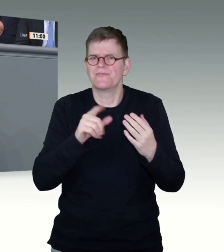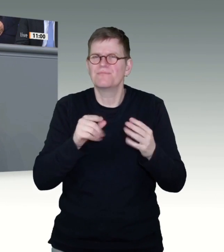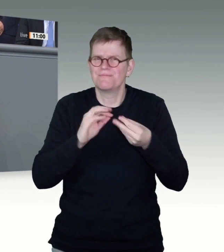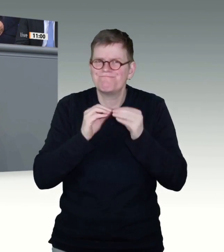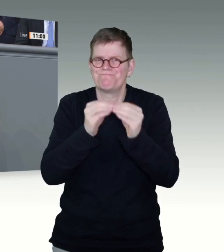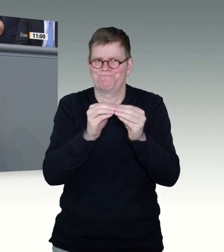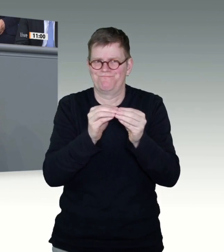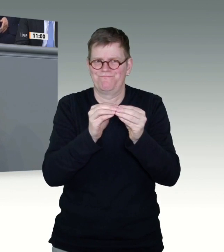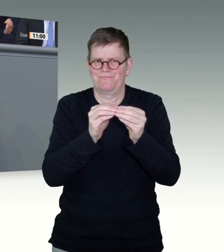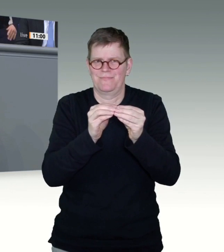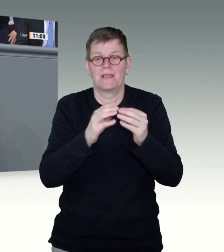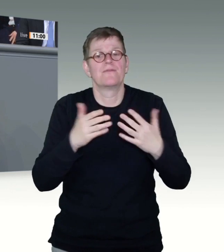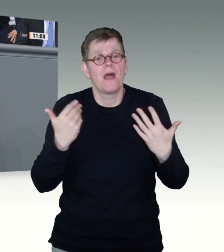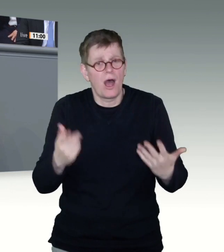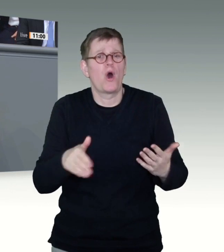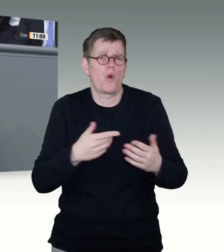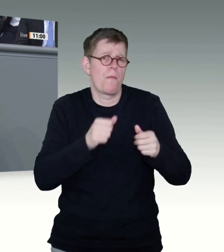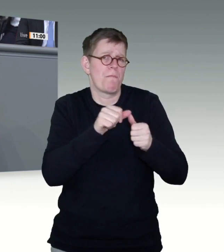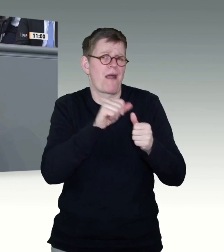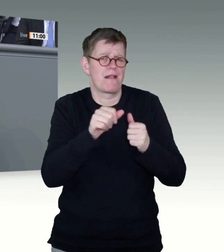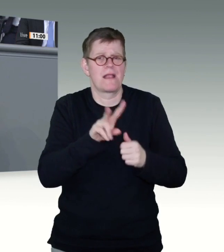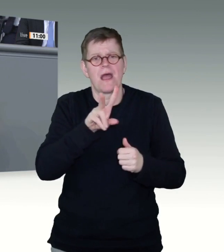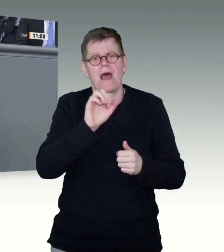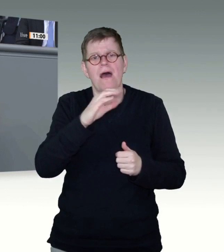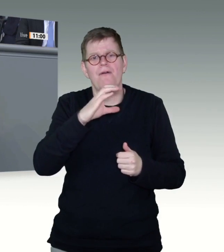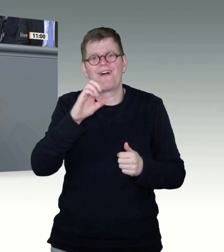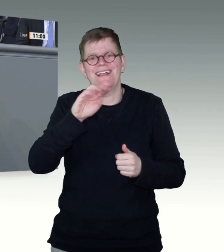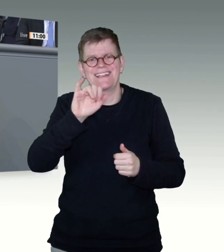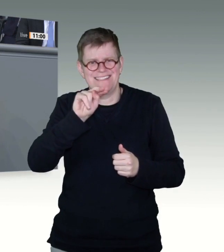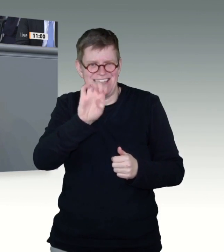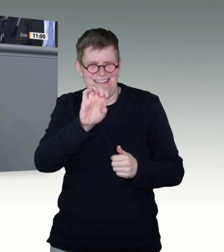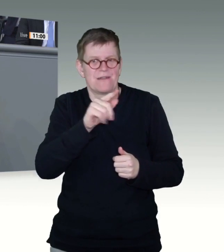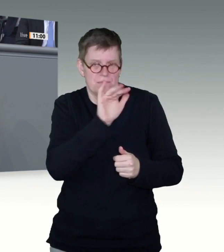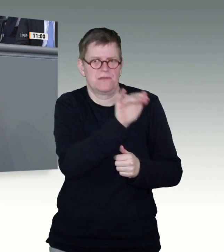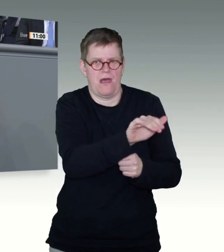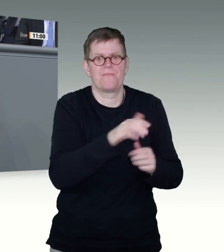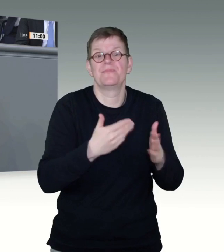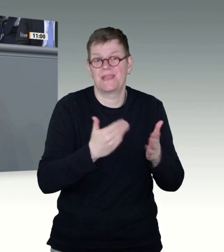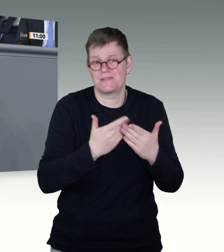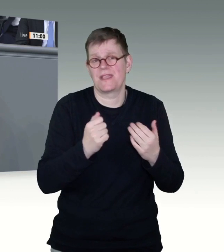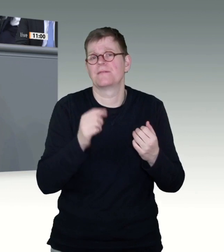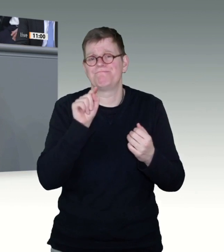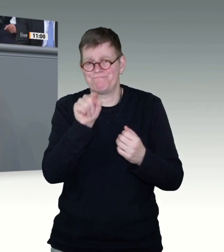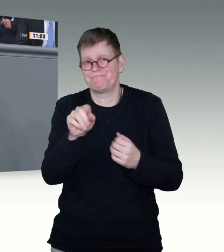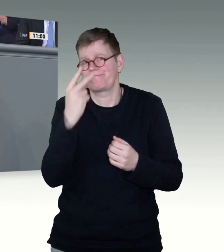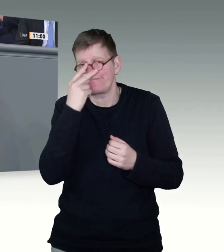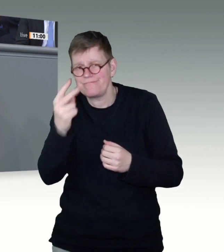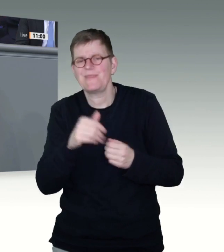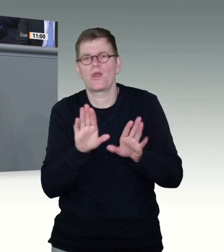Priorisierung zugunsten der gefährdetsten Gruppen einhalten und in vielen Fällen auch durch unzureichende, teilweise sehr